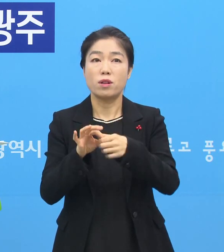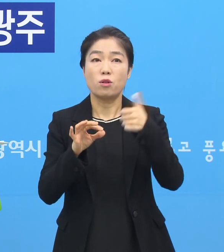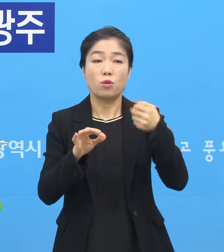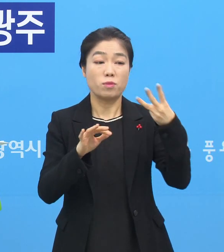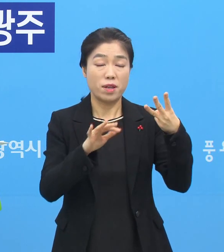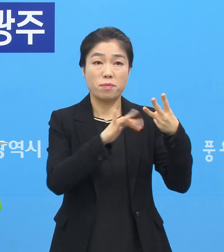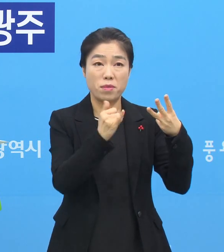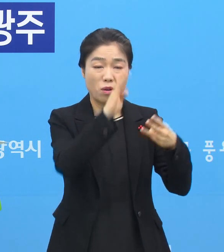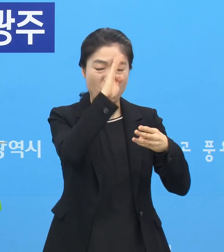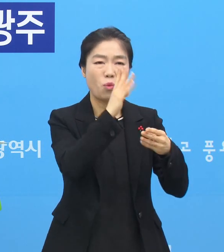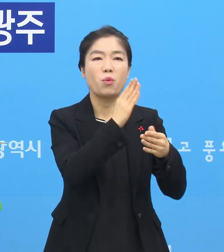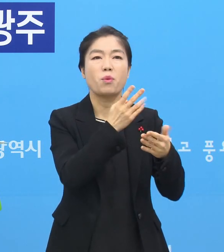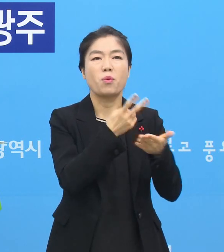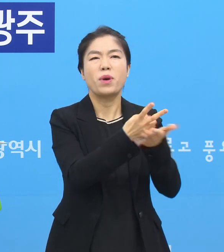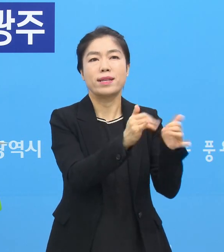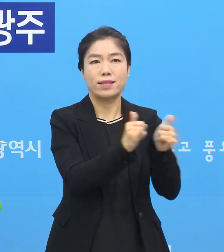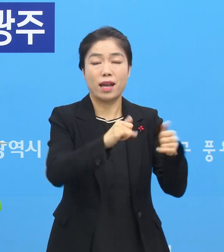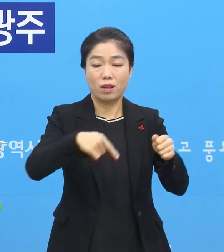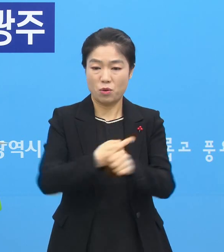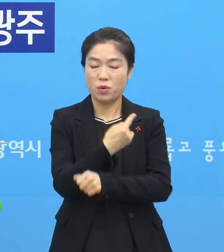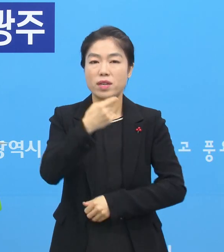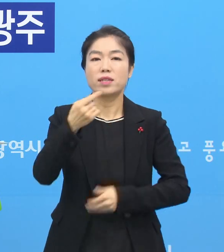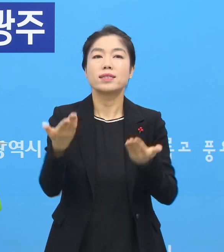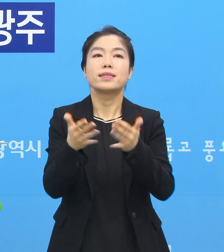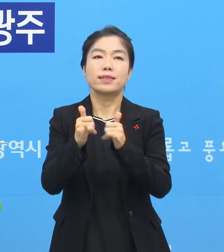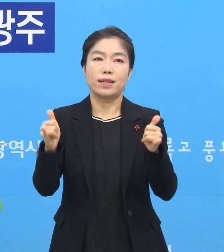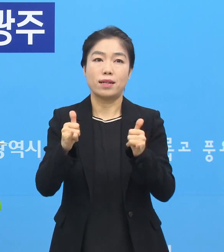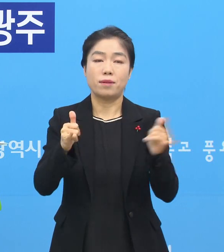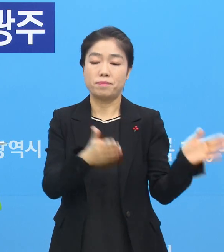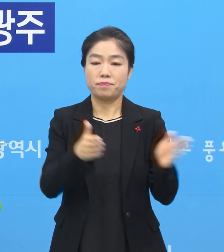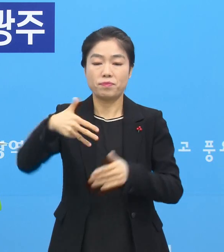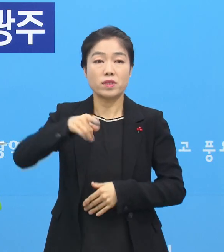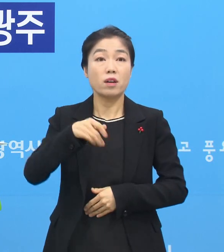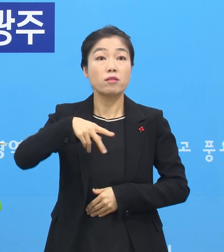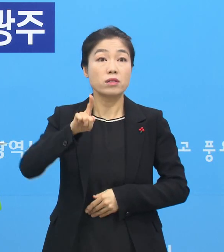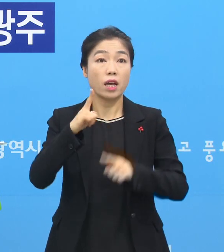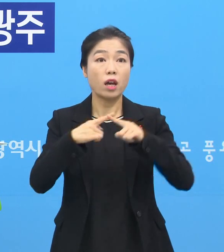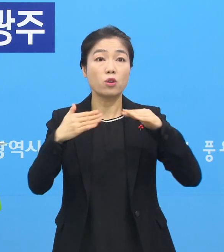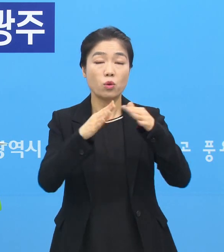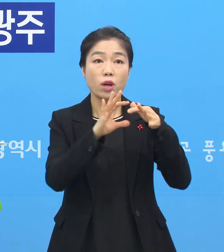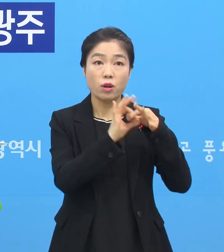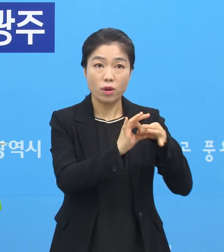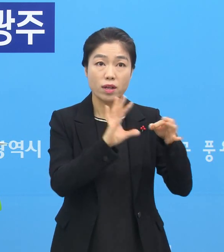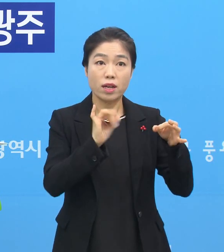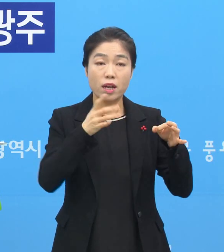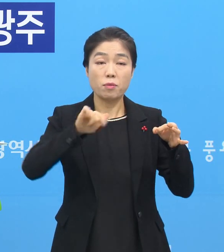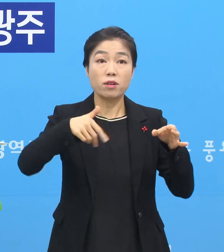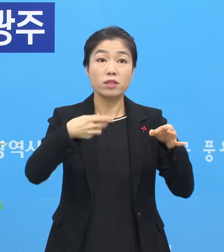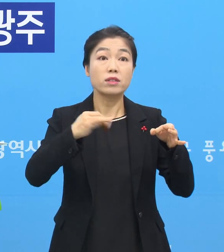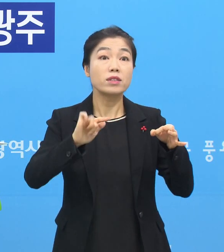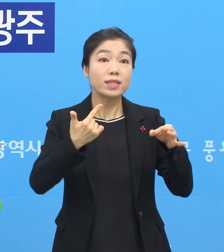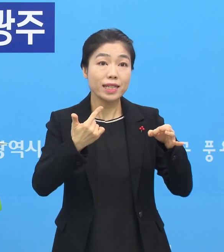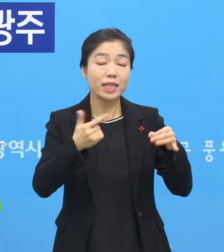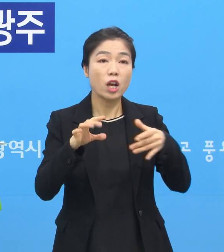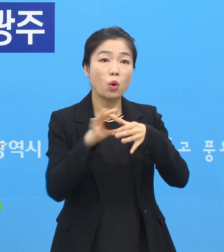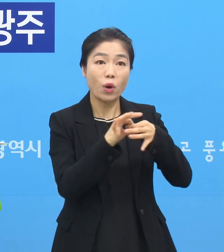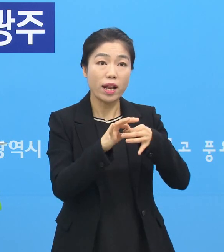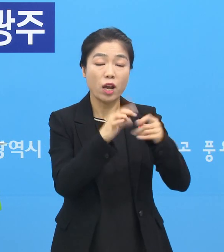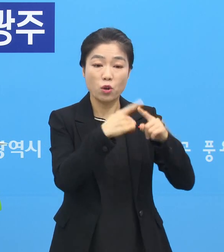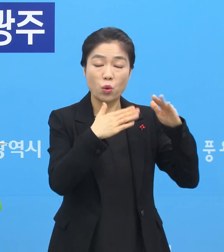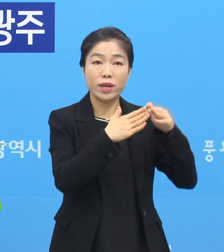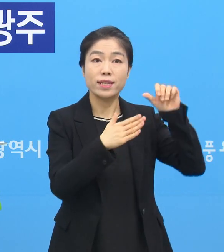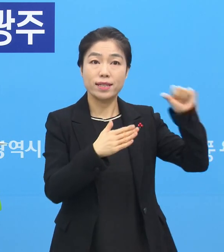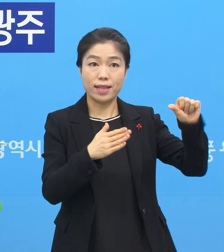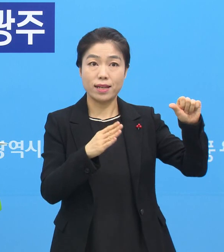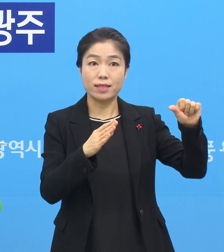환자이고 나머지는 직원입니다. 청사교회 관련입니다. 그리고 에버그린 관련해서 청사교회에서 5명,